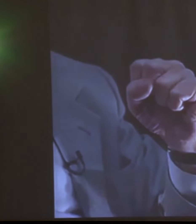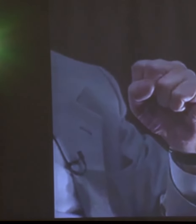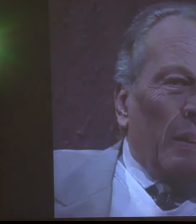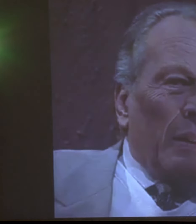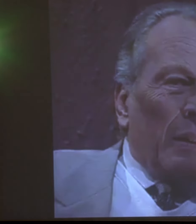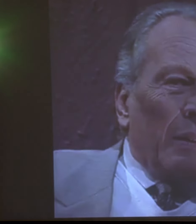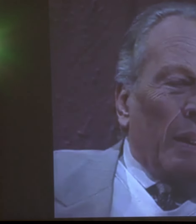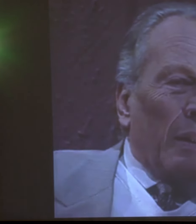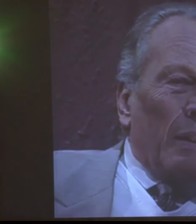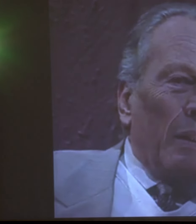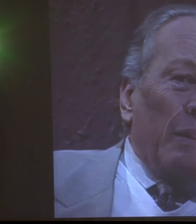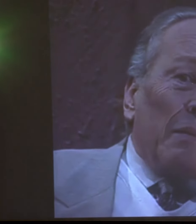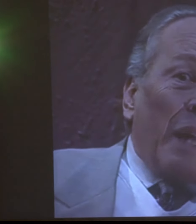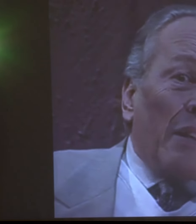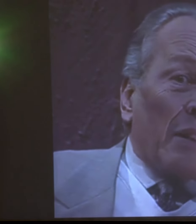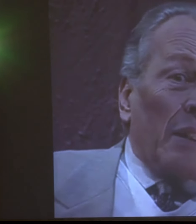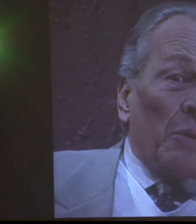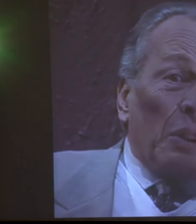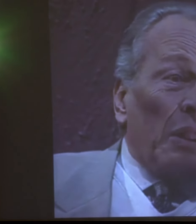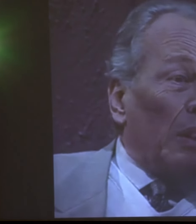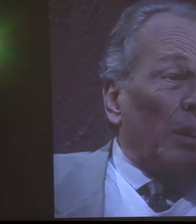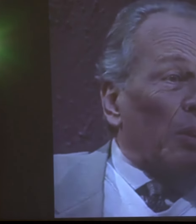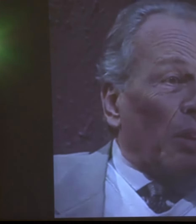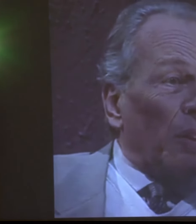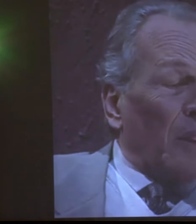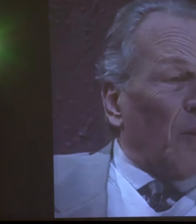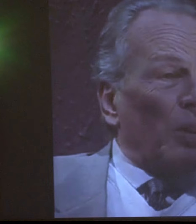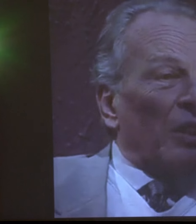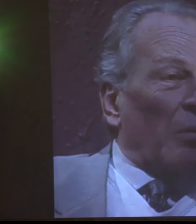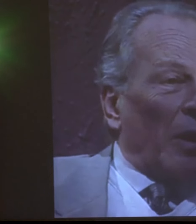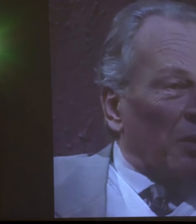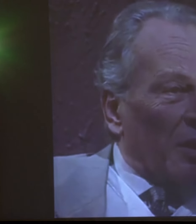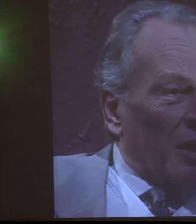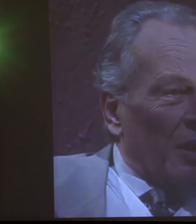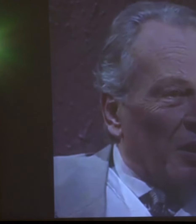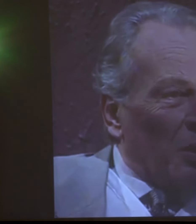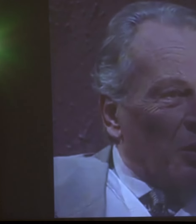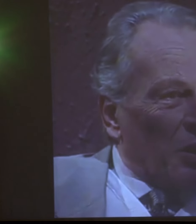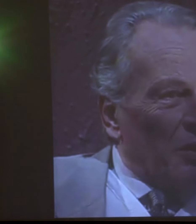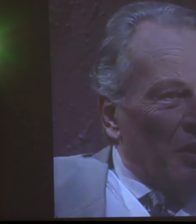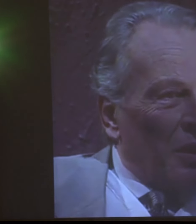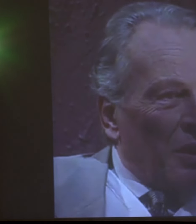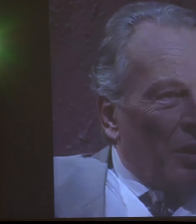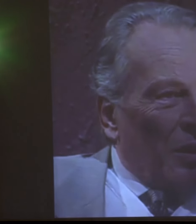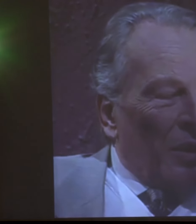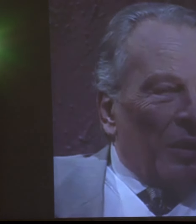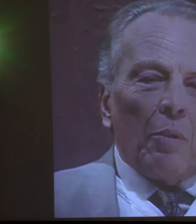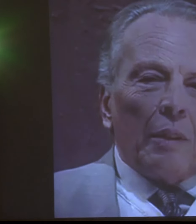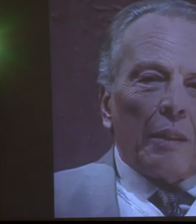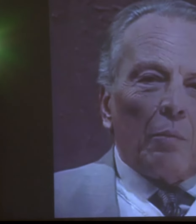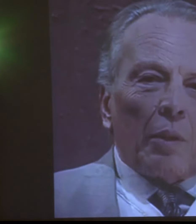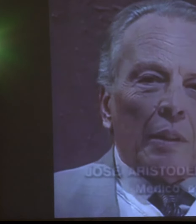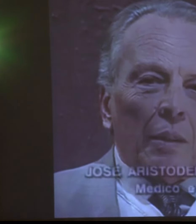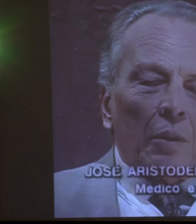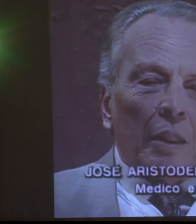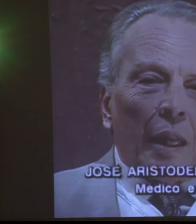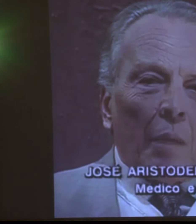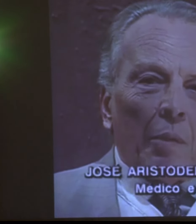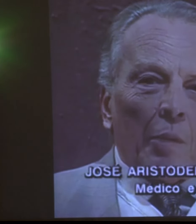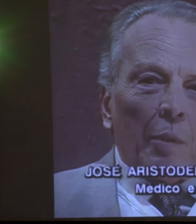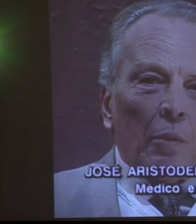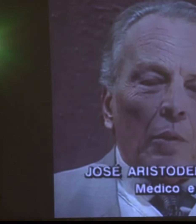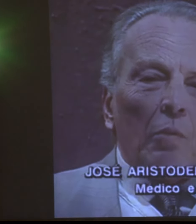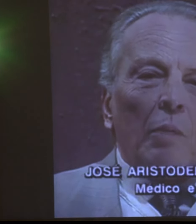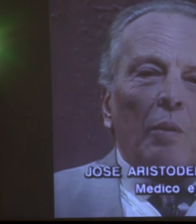De que Daqui Dez anos Quinze anos Talvez Eu não seja mais Um excelente cirurgião A política Não pode ser